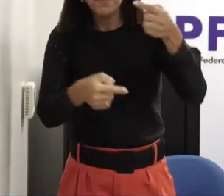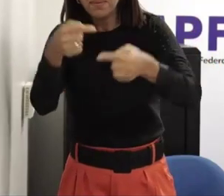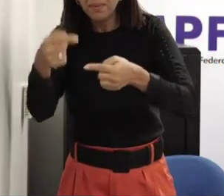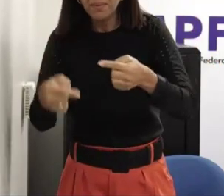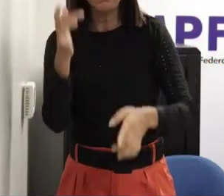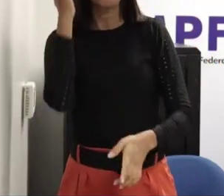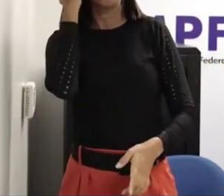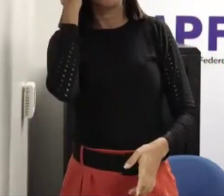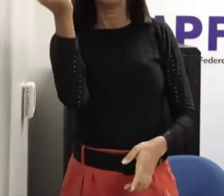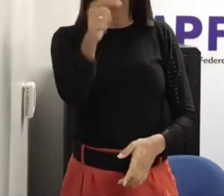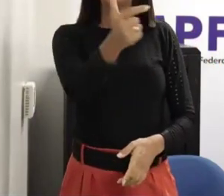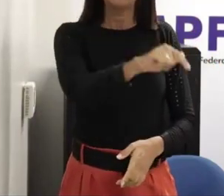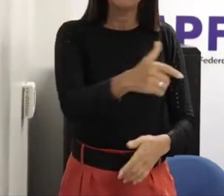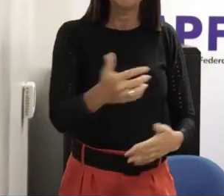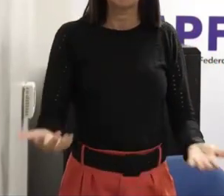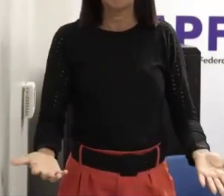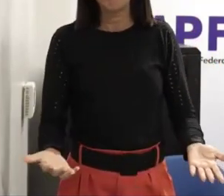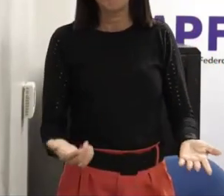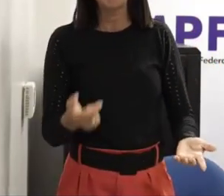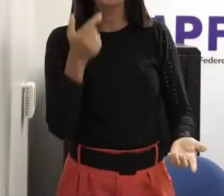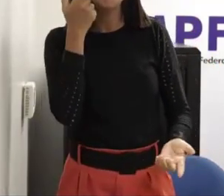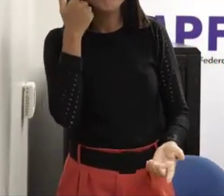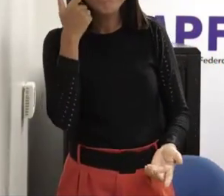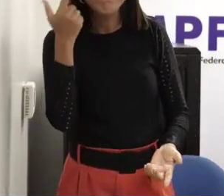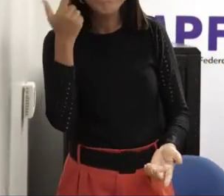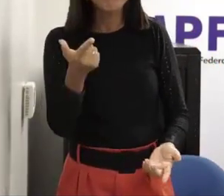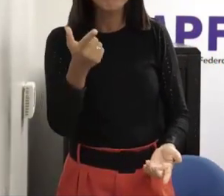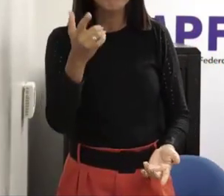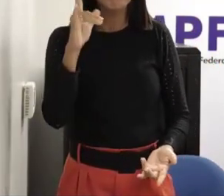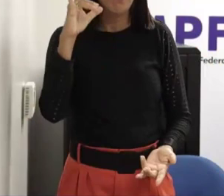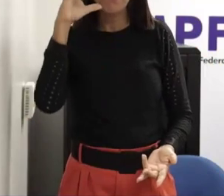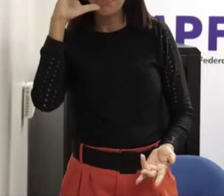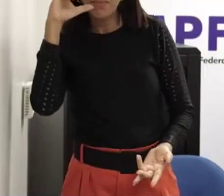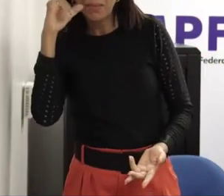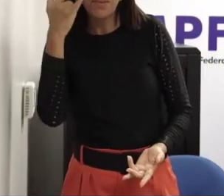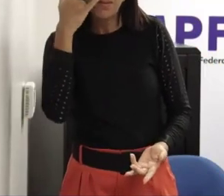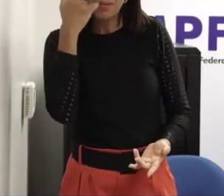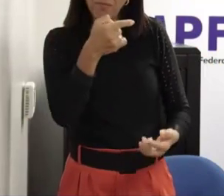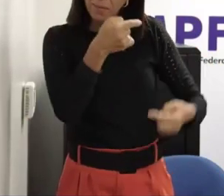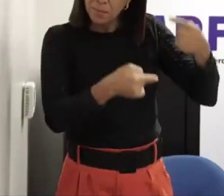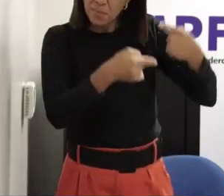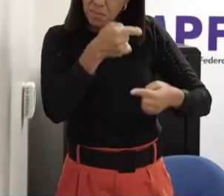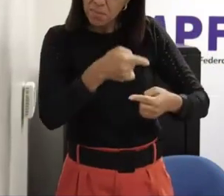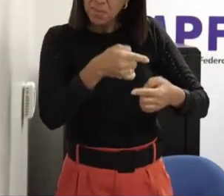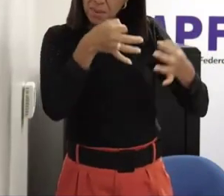eu posso perguntar aqui quem no instagram recebe uma coisa uma discussão de bom senso sobre um assunto